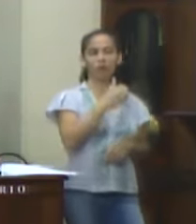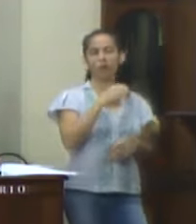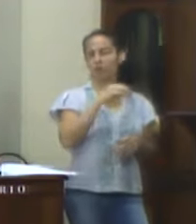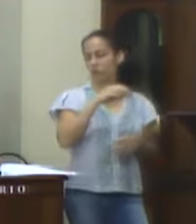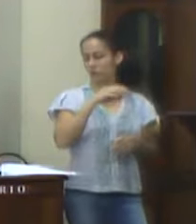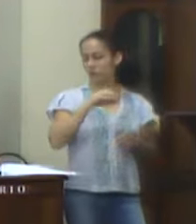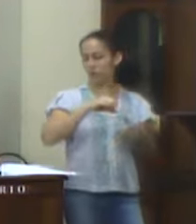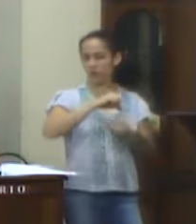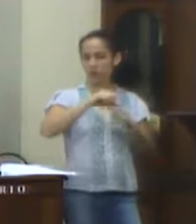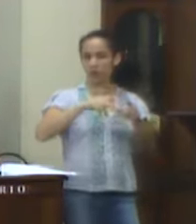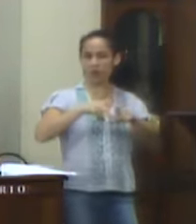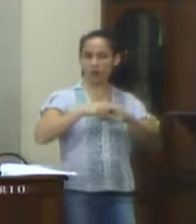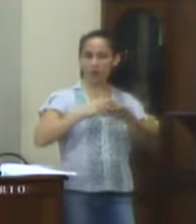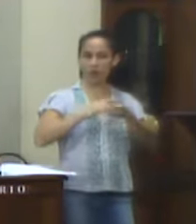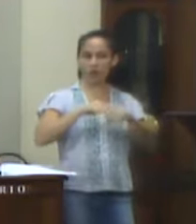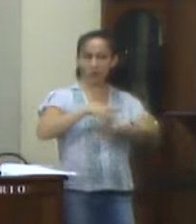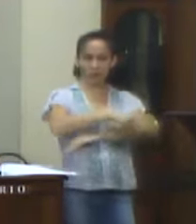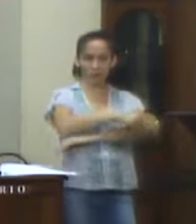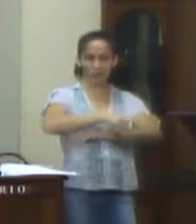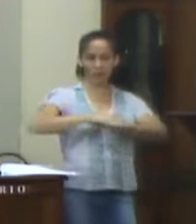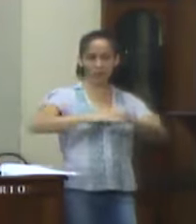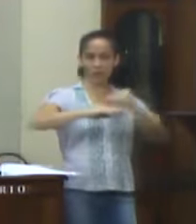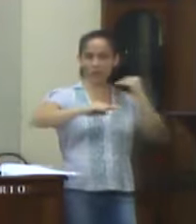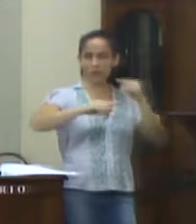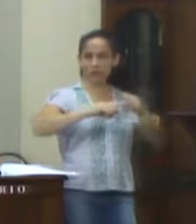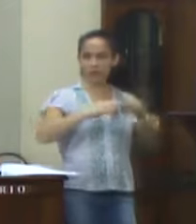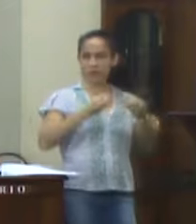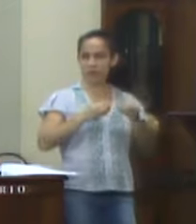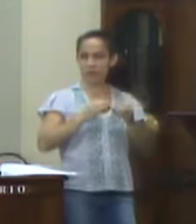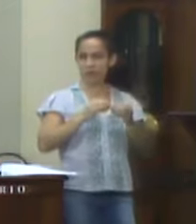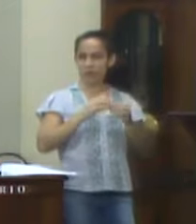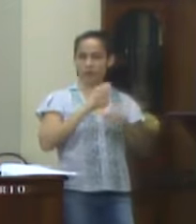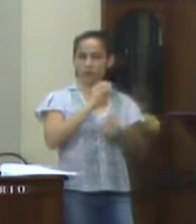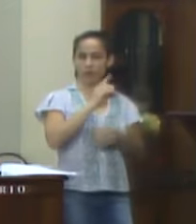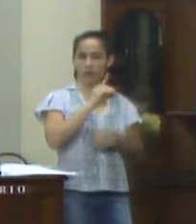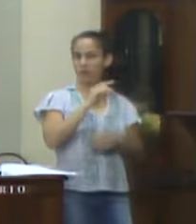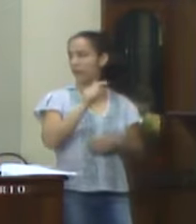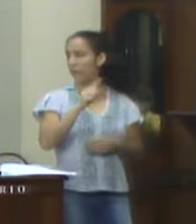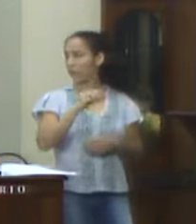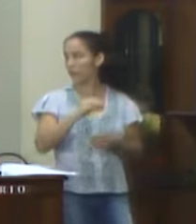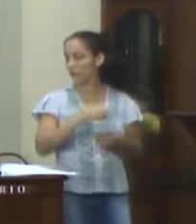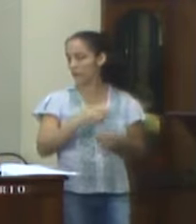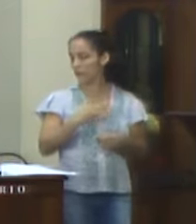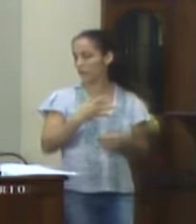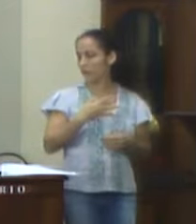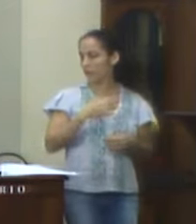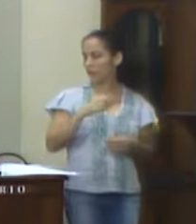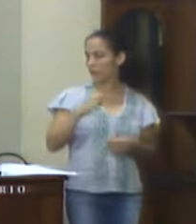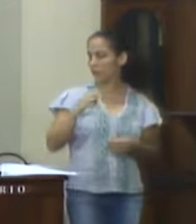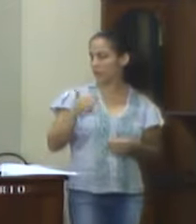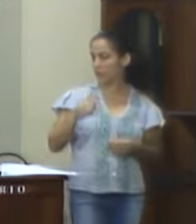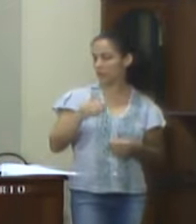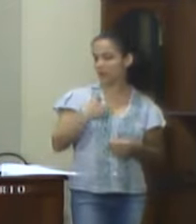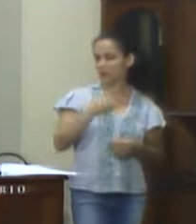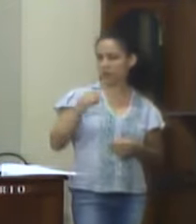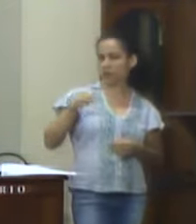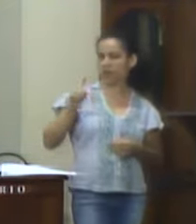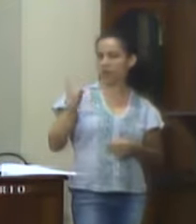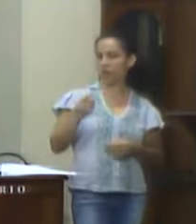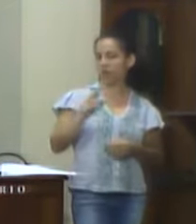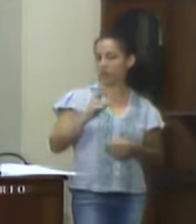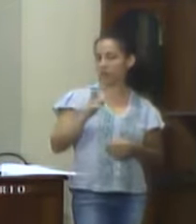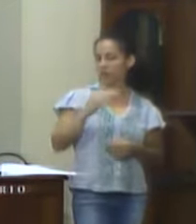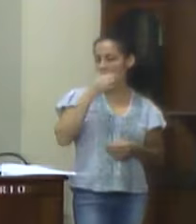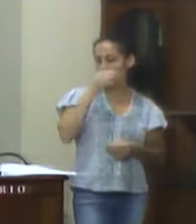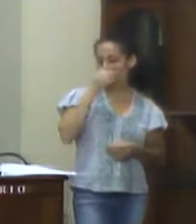e Adaptação de Passeios Públicos, acessibilidade. Código 881545121, Projeto 100 mil reais. Se